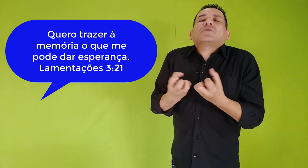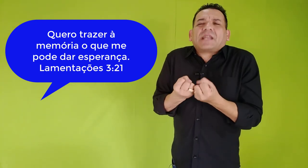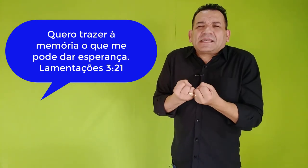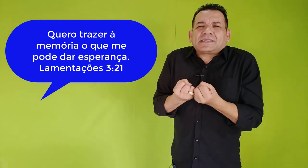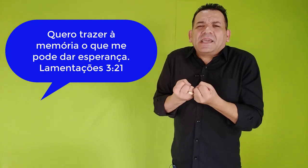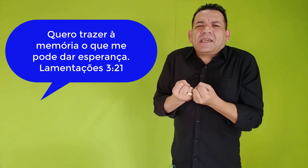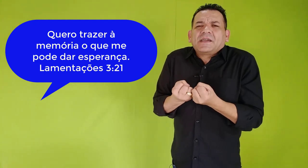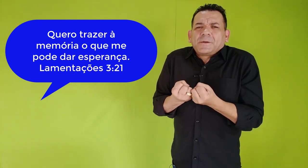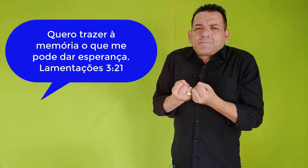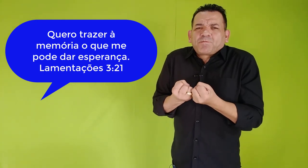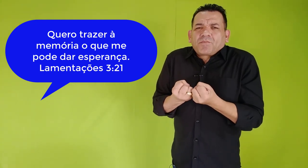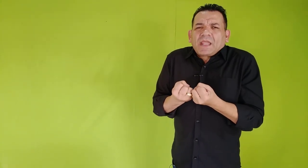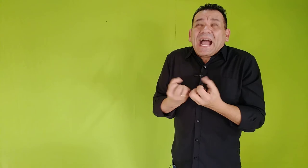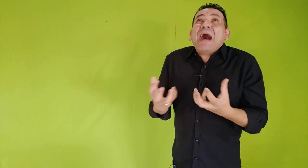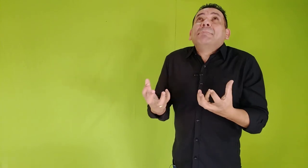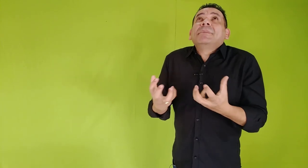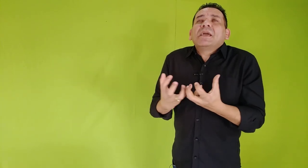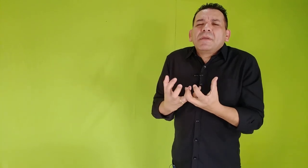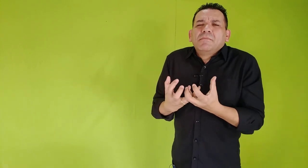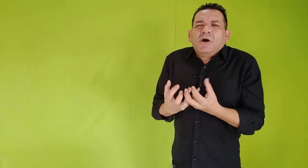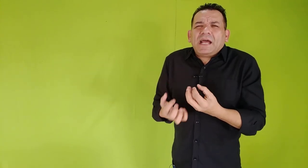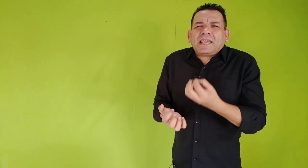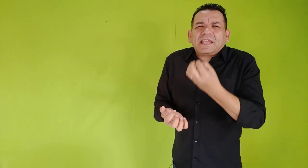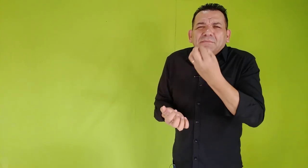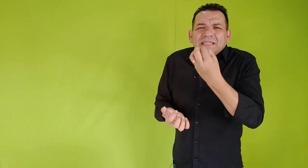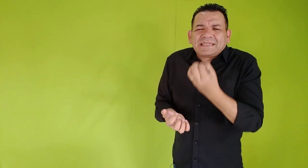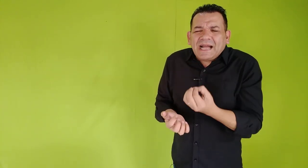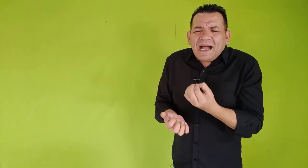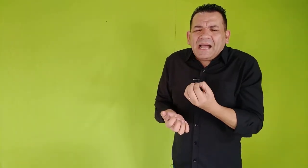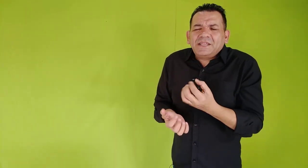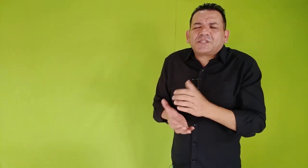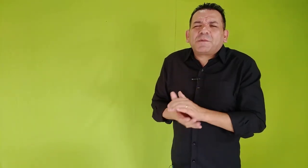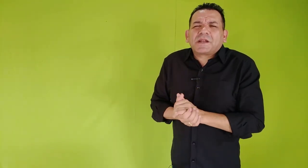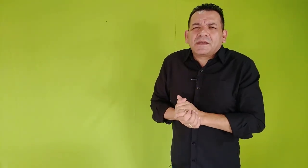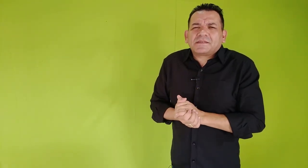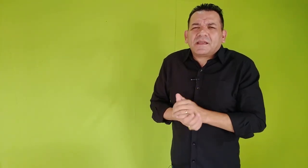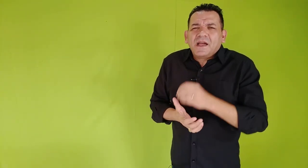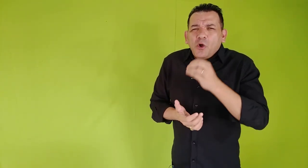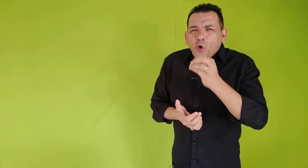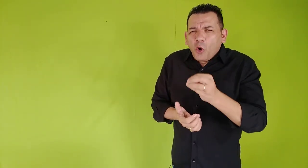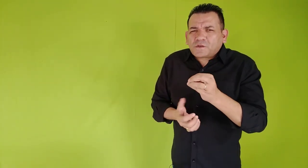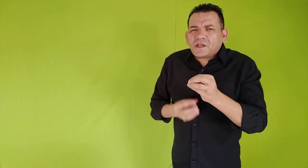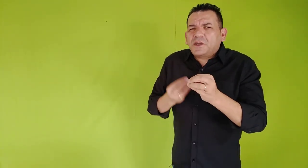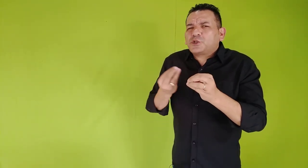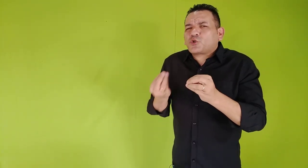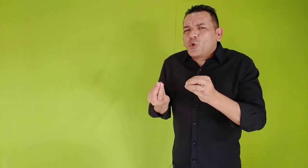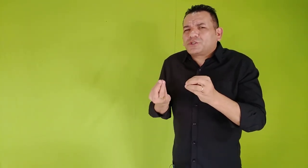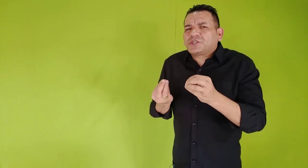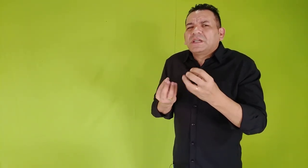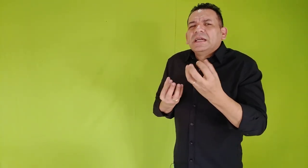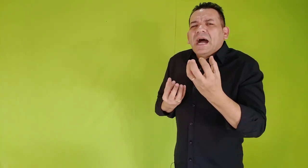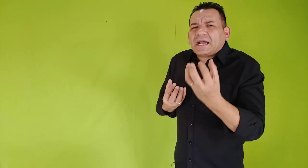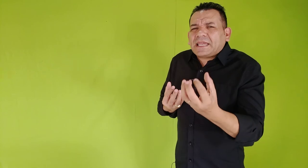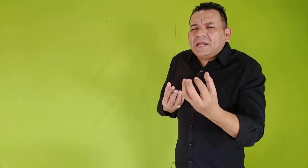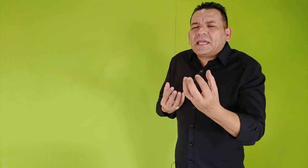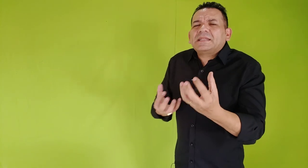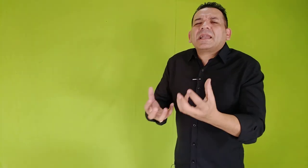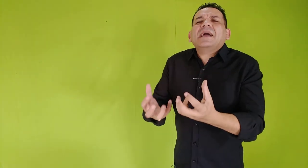trazer a minha memória, aquilo que lhe dá esperança. Ouça e escute aquilo que lhe traz